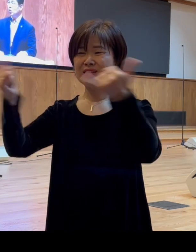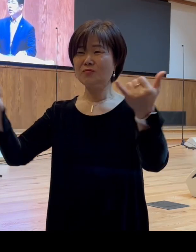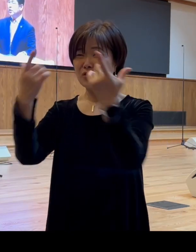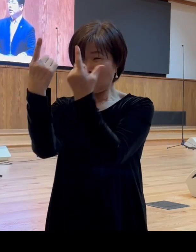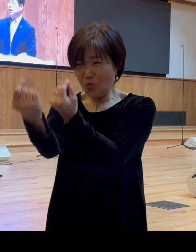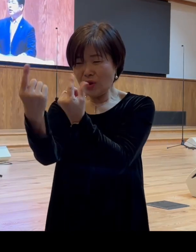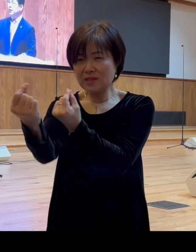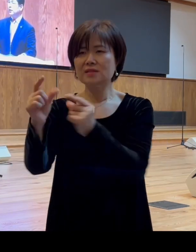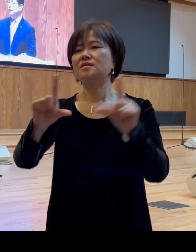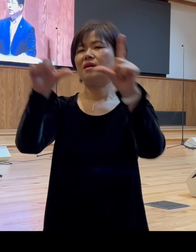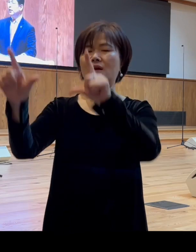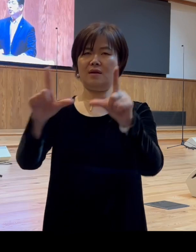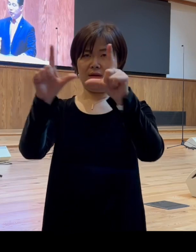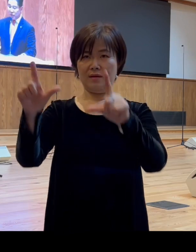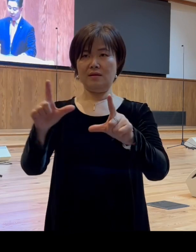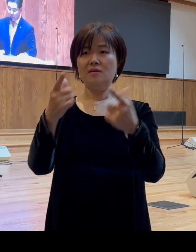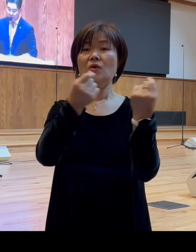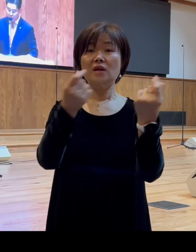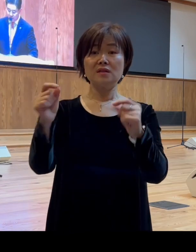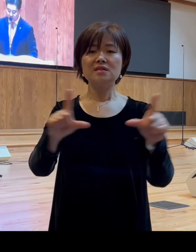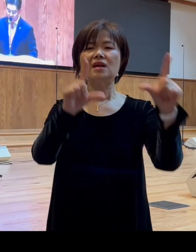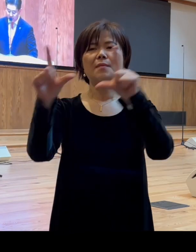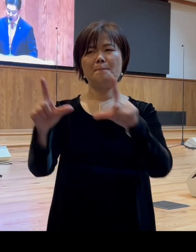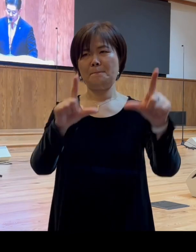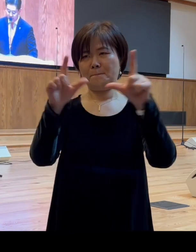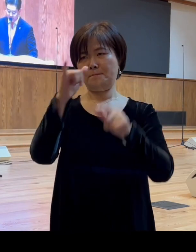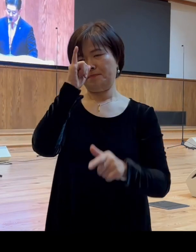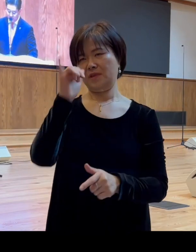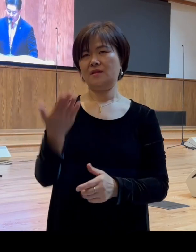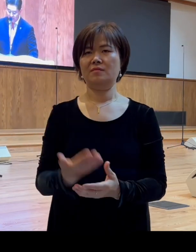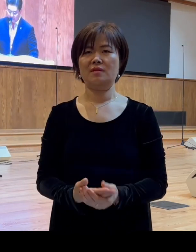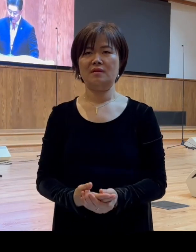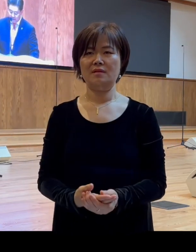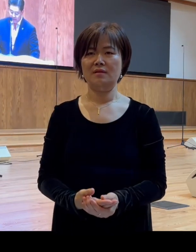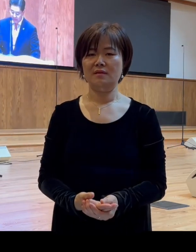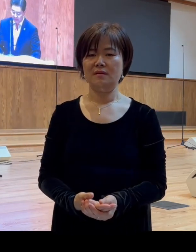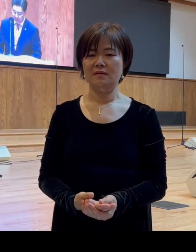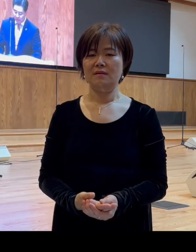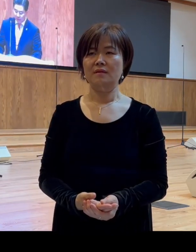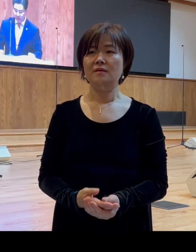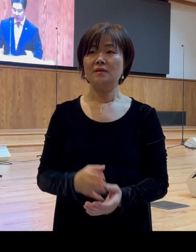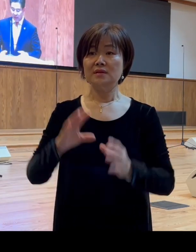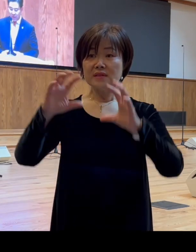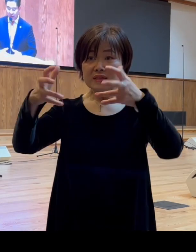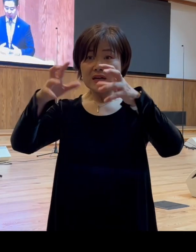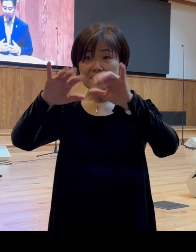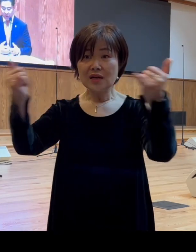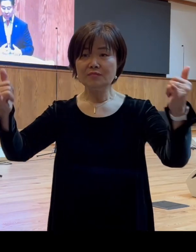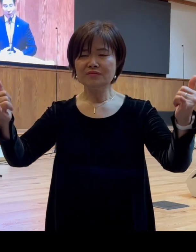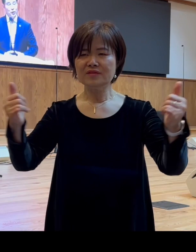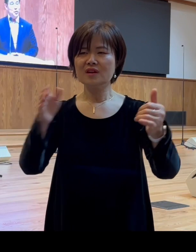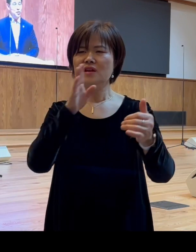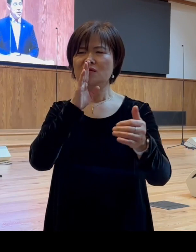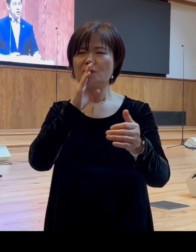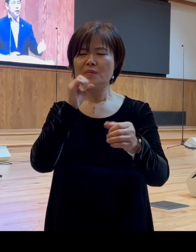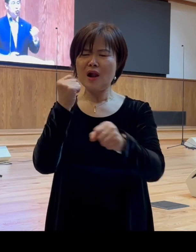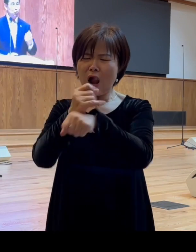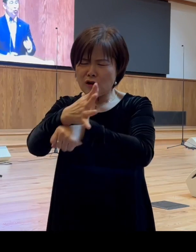살아가는 그럼 그런 삶을 살 수 있습니다 그럼 세상 사람들에게 등 떠밀려서 세상이 주는 말을